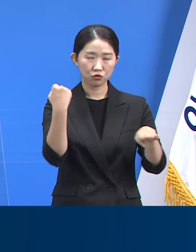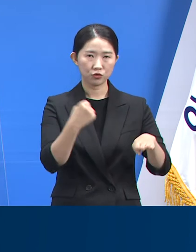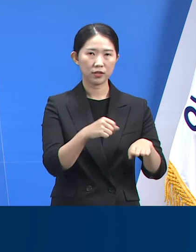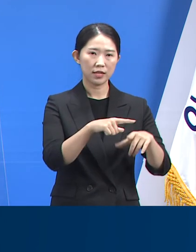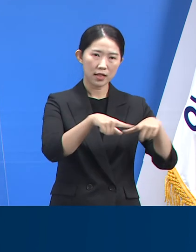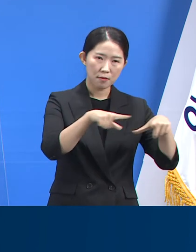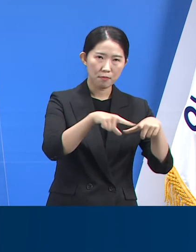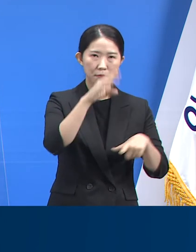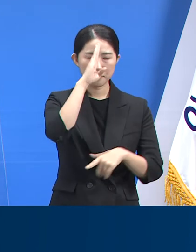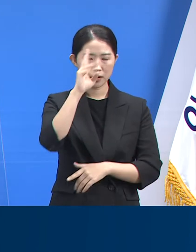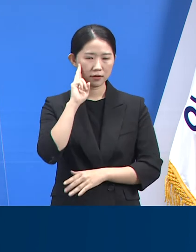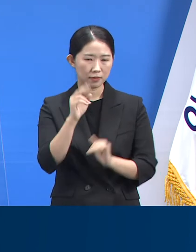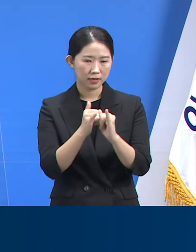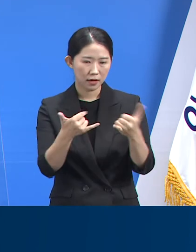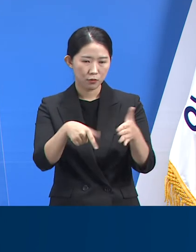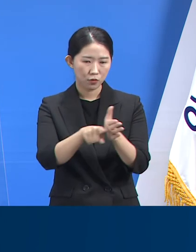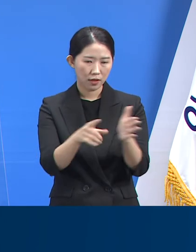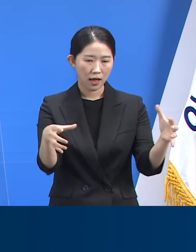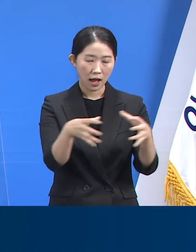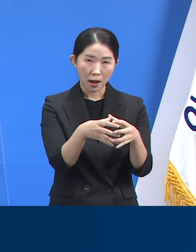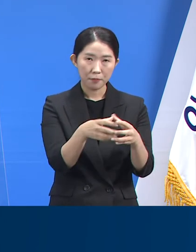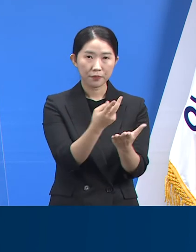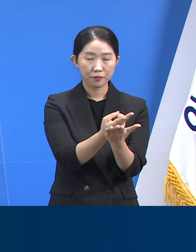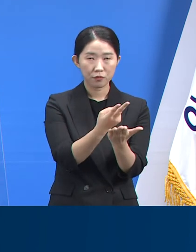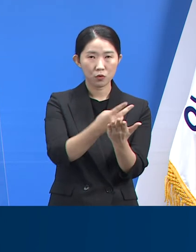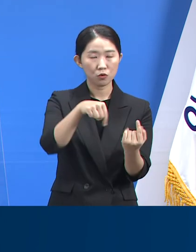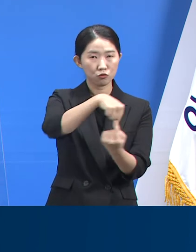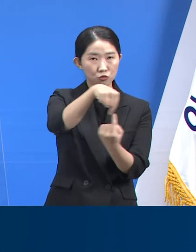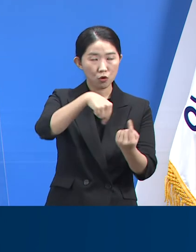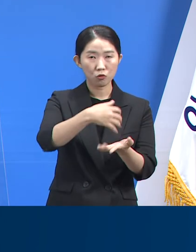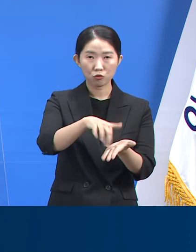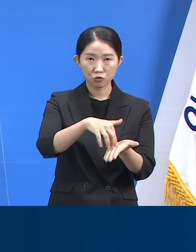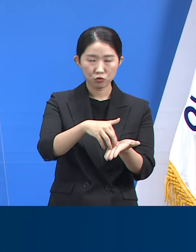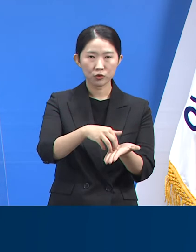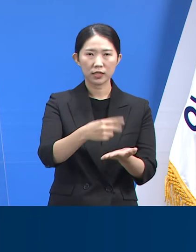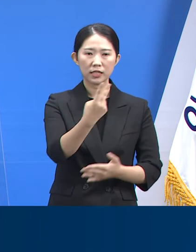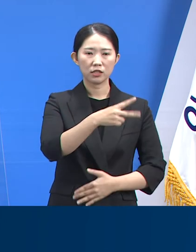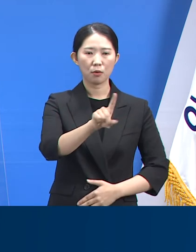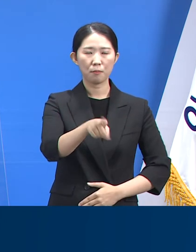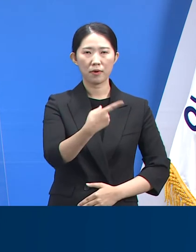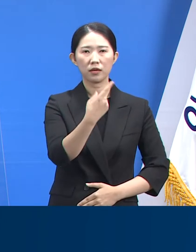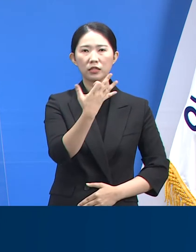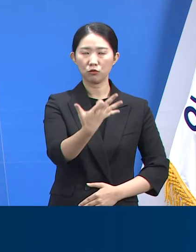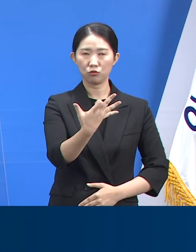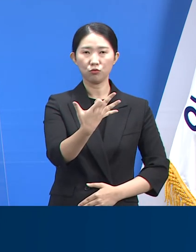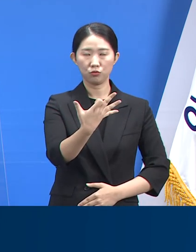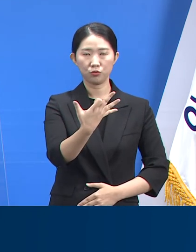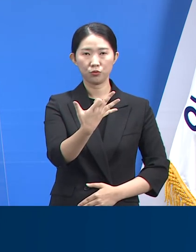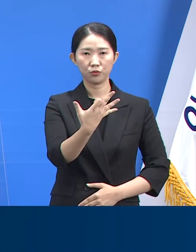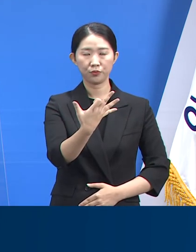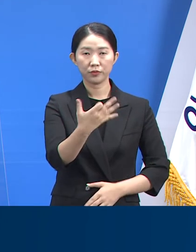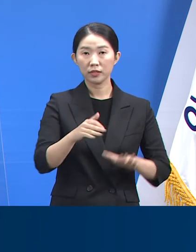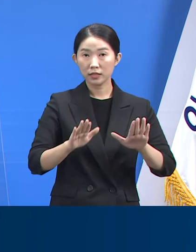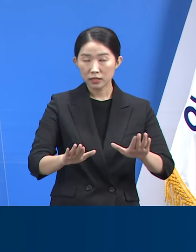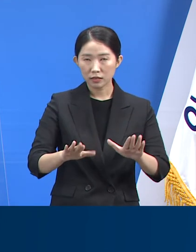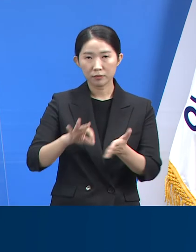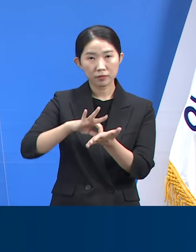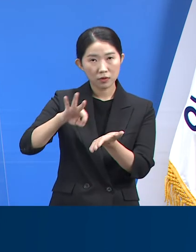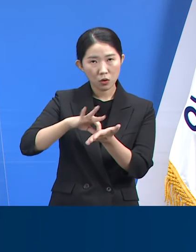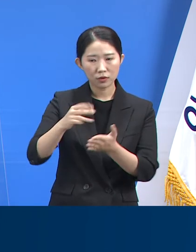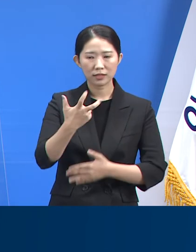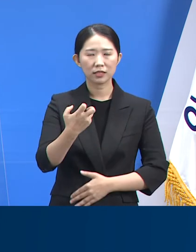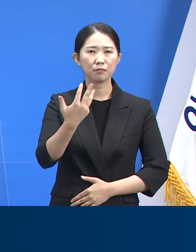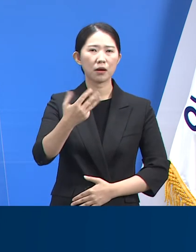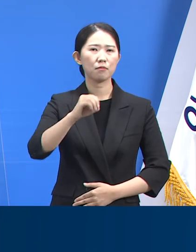환자 병상을 합한 도내 의료기관 확보 병상은 총 2,119개입니다. 현재 병상 가동률은